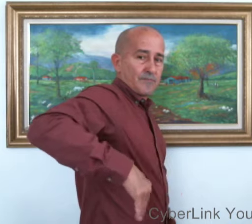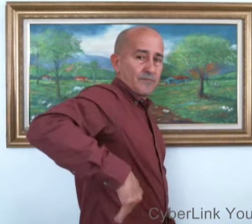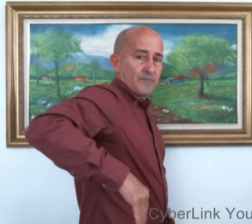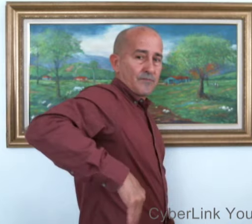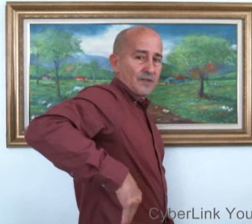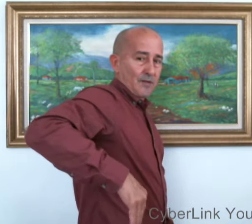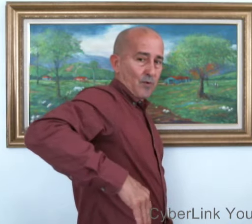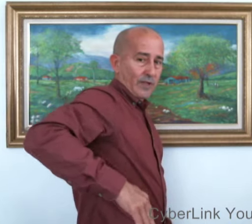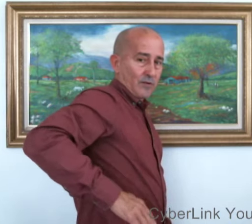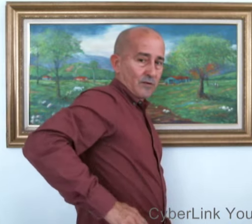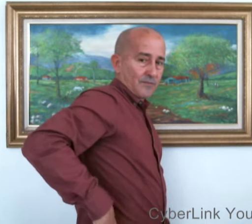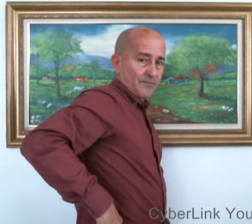Hacemos esto.